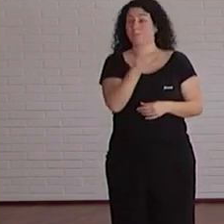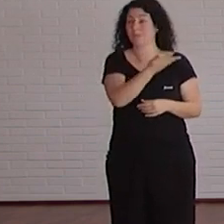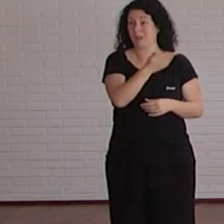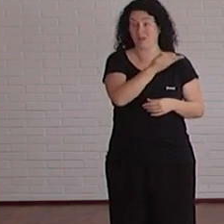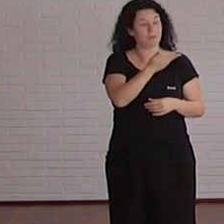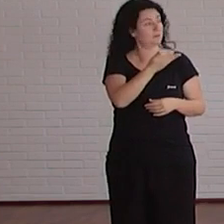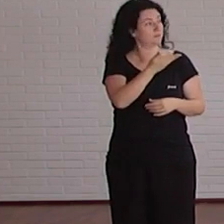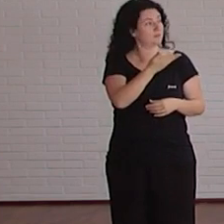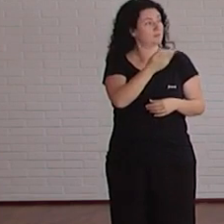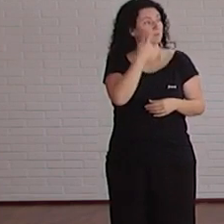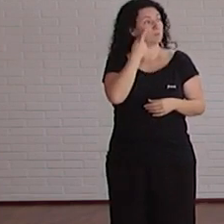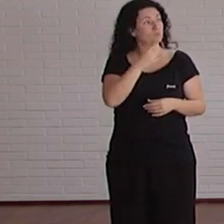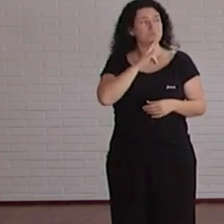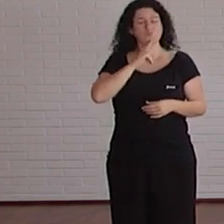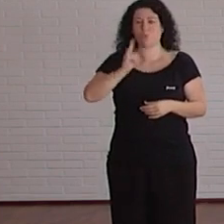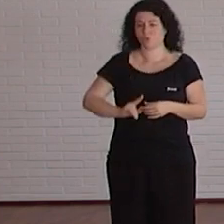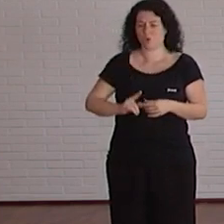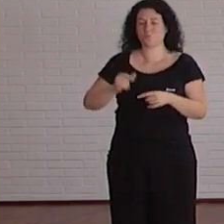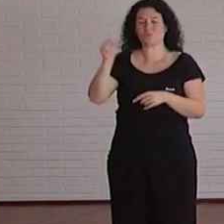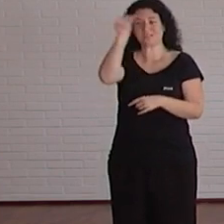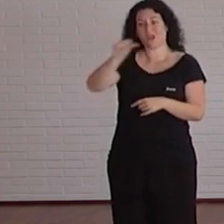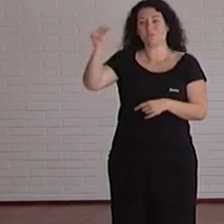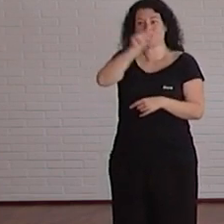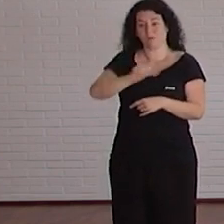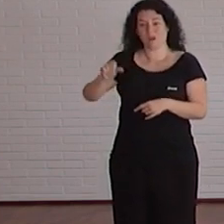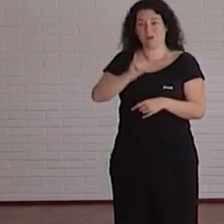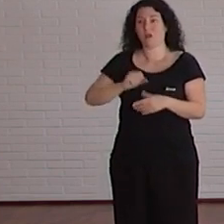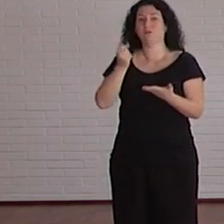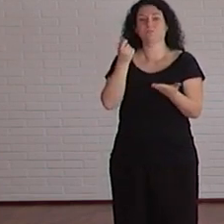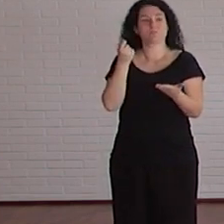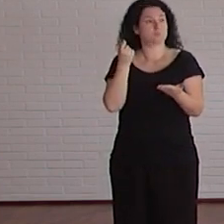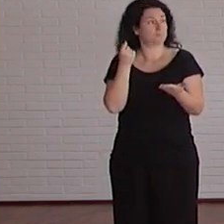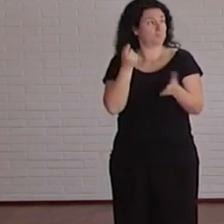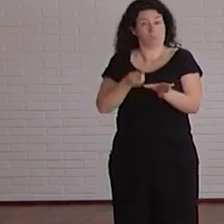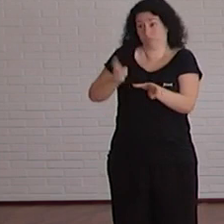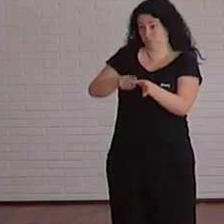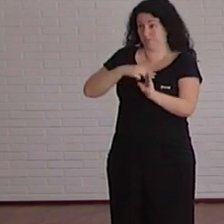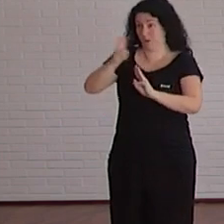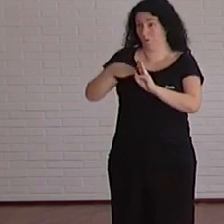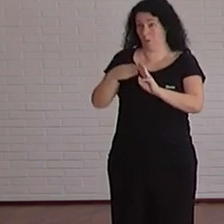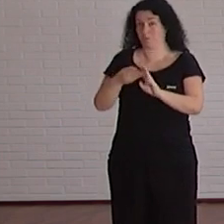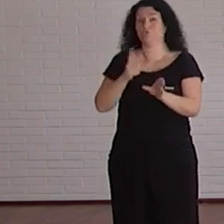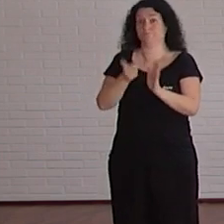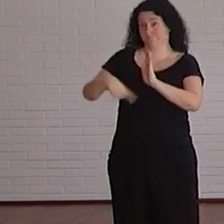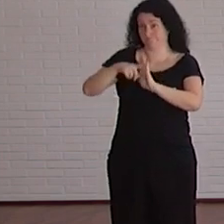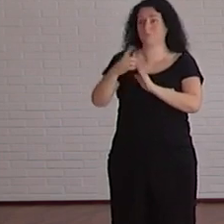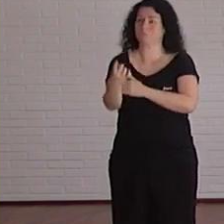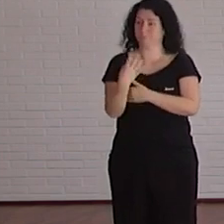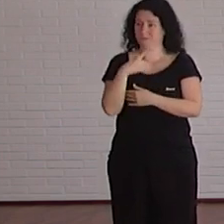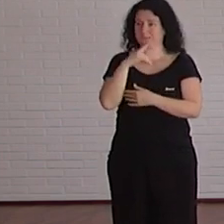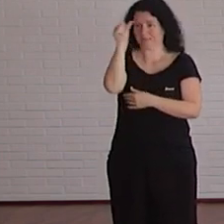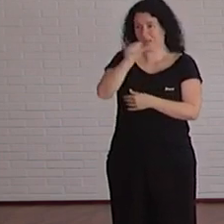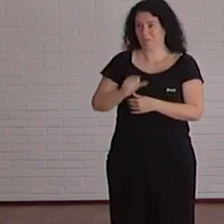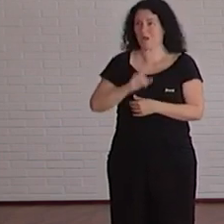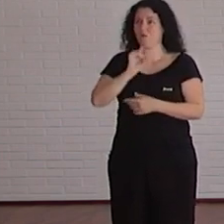correo que llega semanalmente a cada persona que está asociada a su sitio web y ahí tiene un